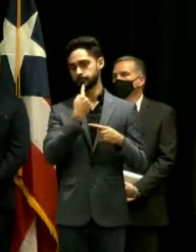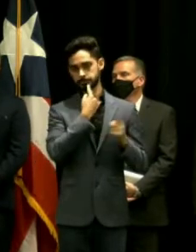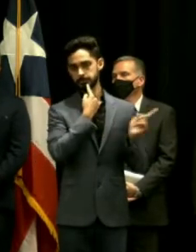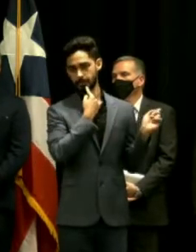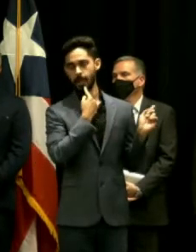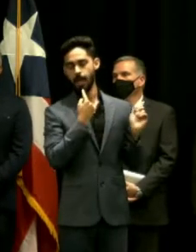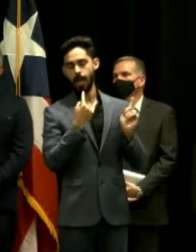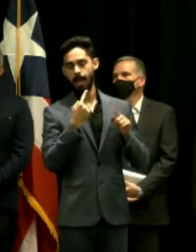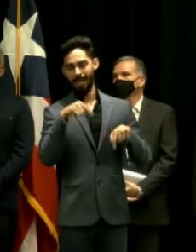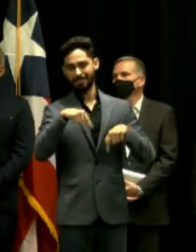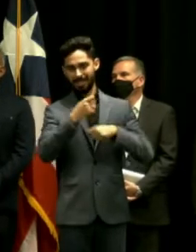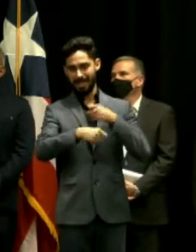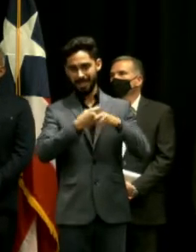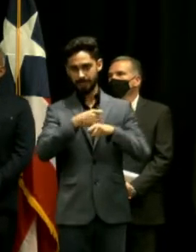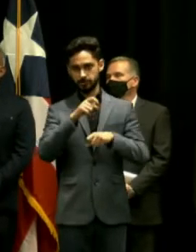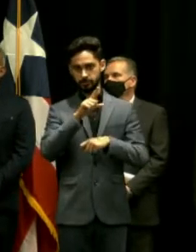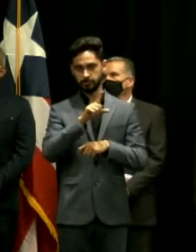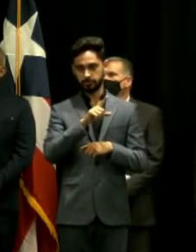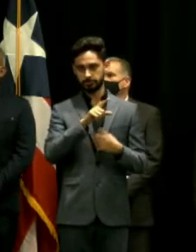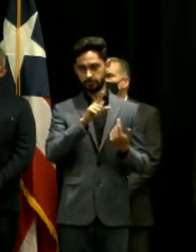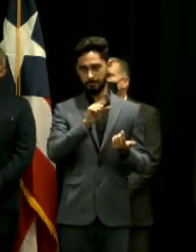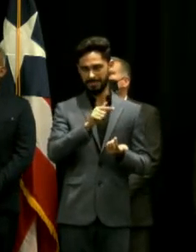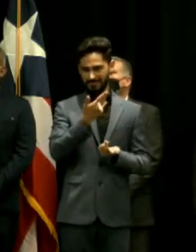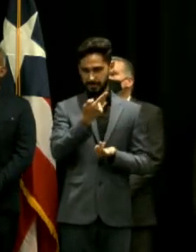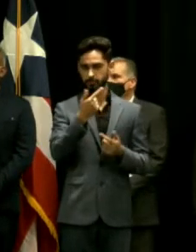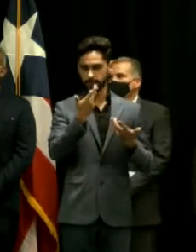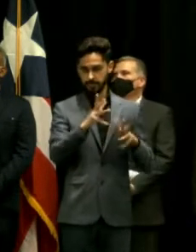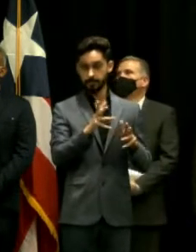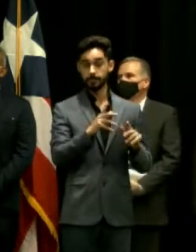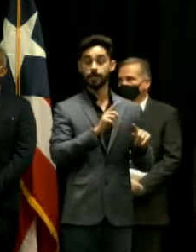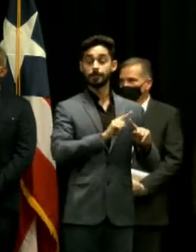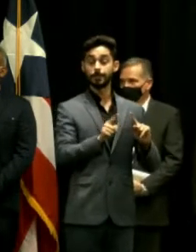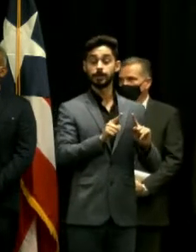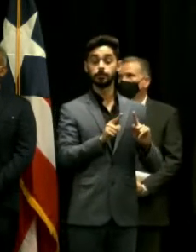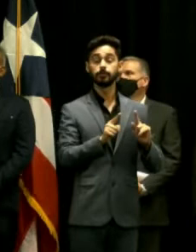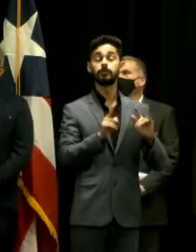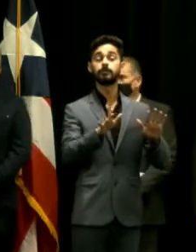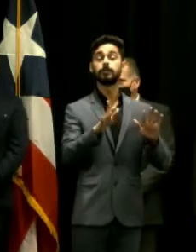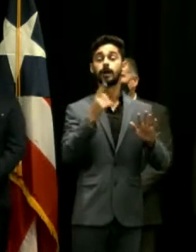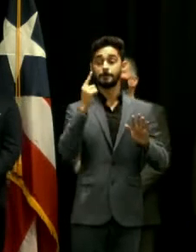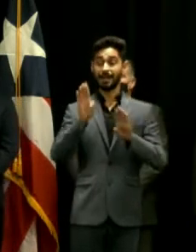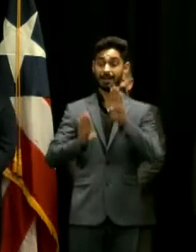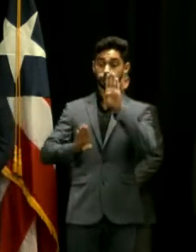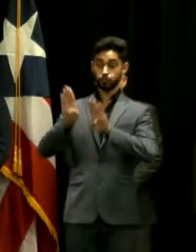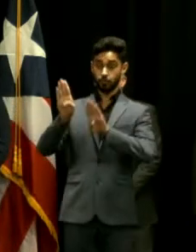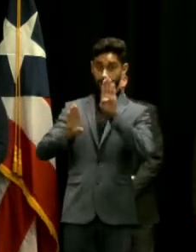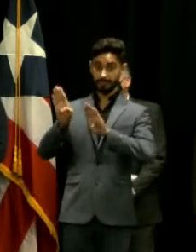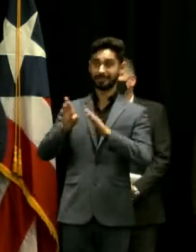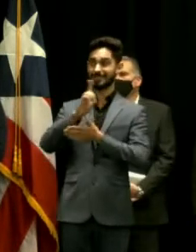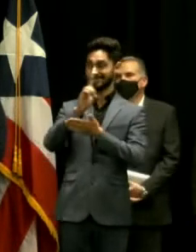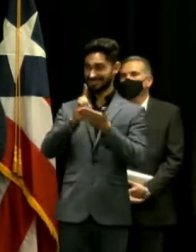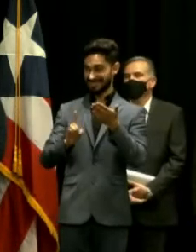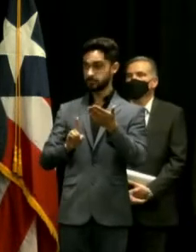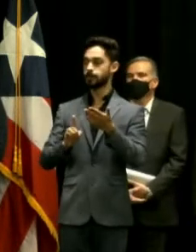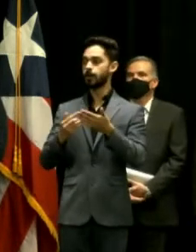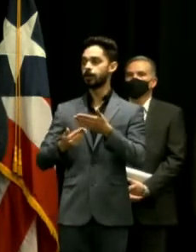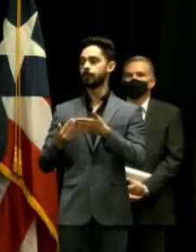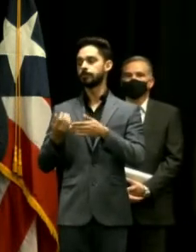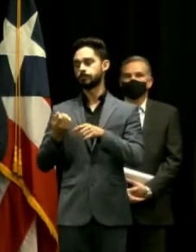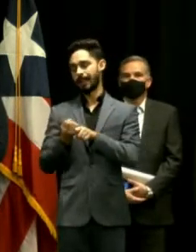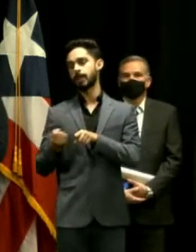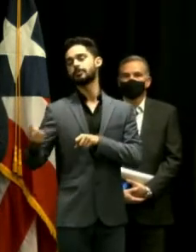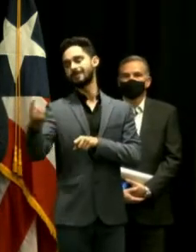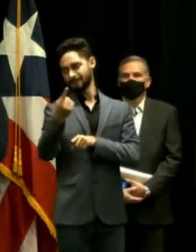pero el proceso de subasta para diseño y construcción debe estar ocurriendo en el primer trimestre ahí estamos y